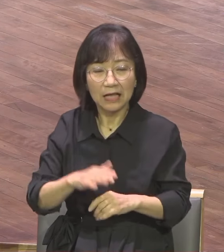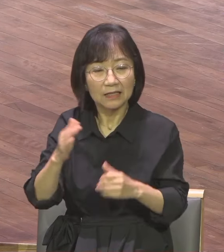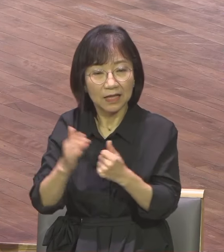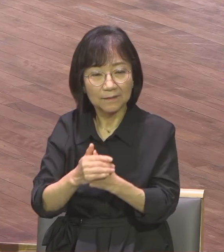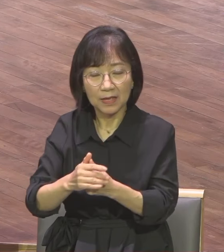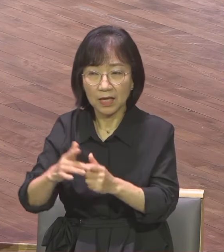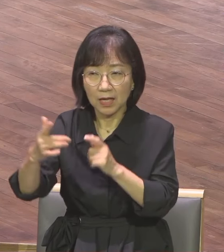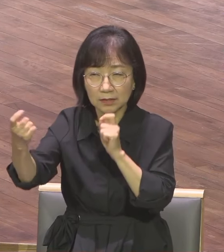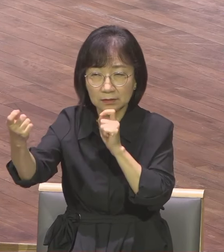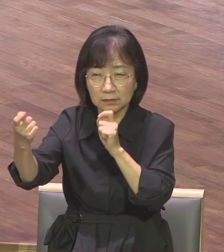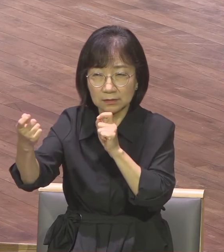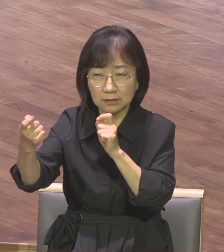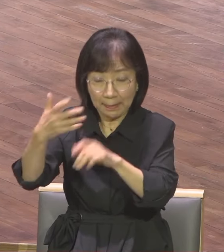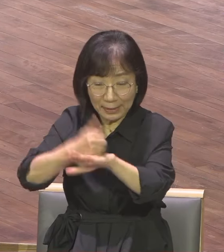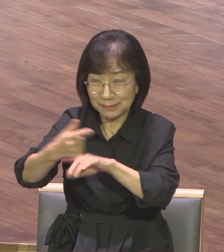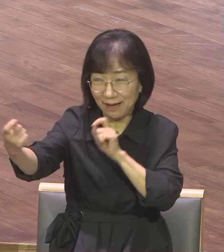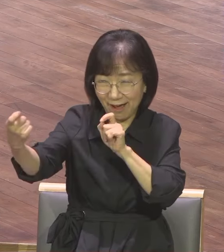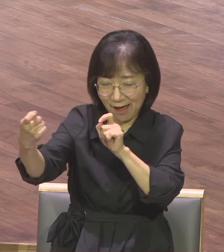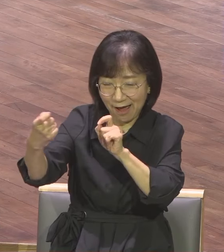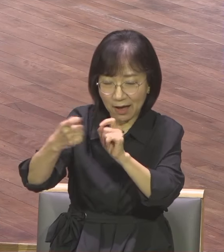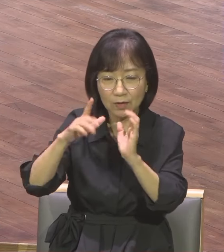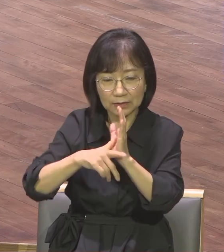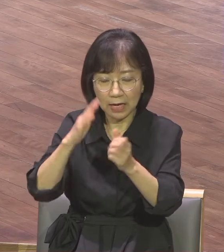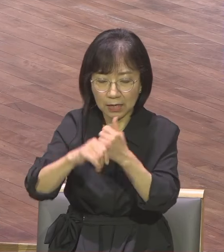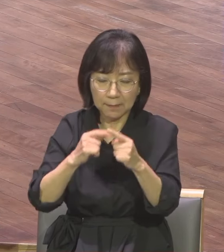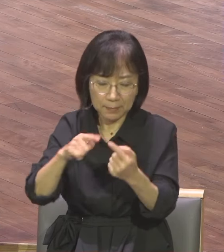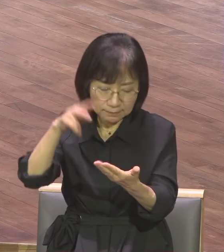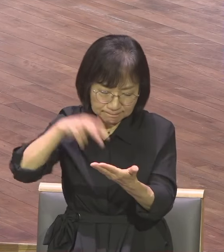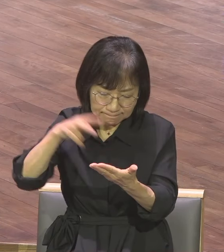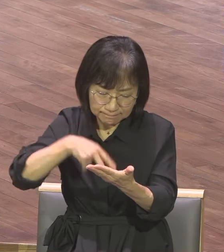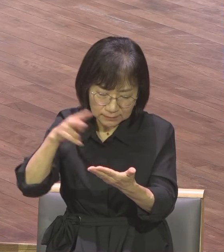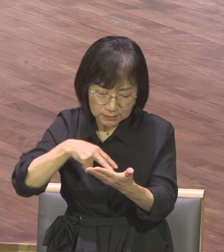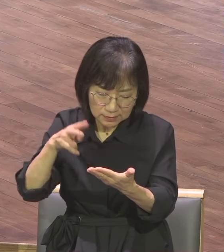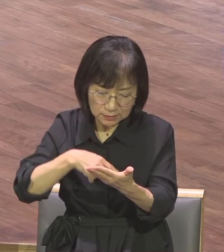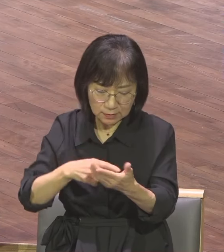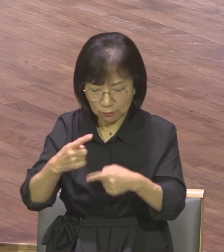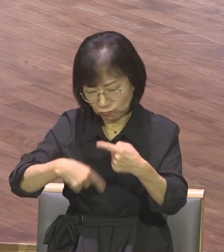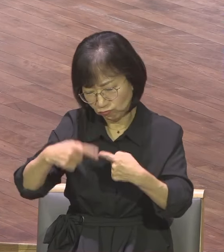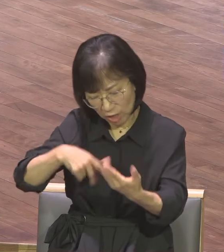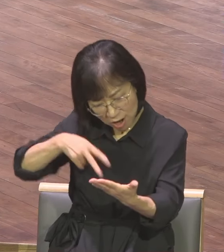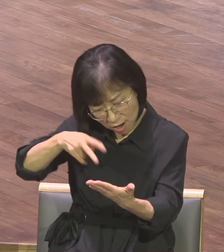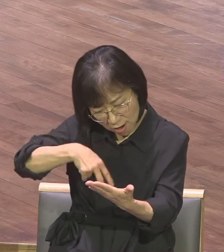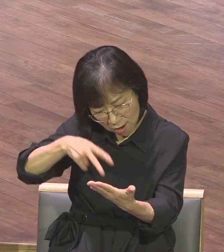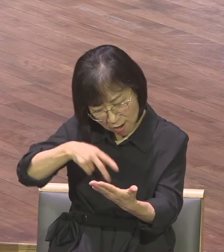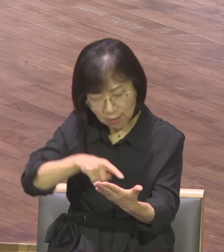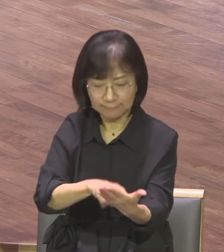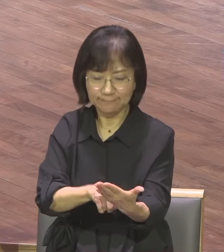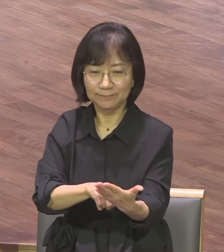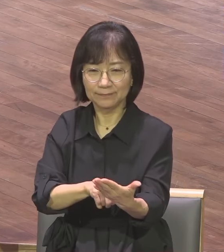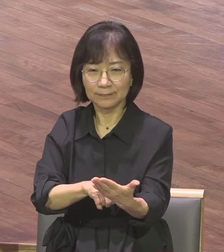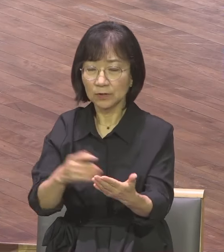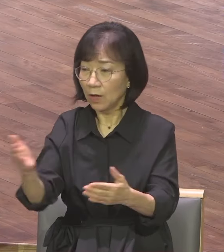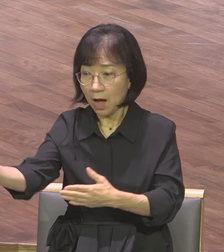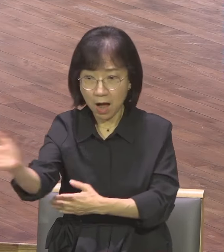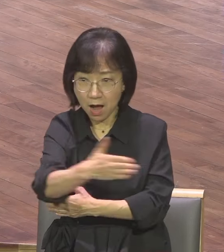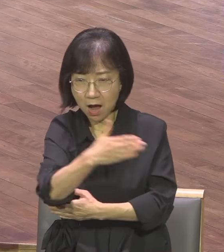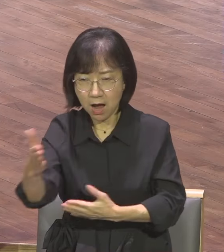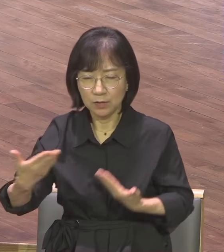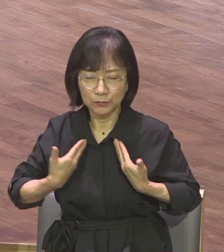이 말씀을 중얼거리며 읽는 자 아무도 없는 조용한 시간에 하나님과